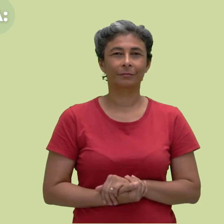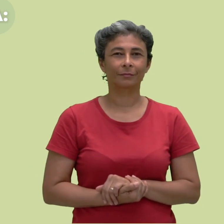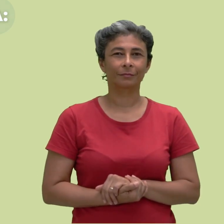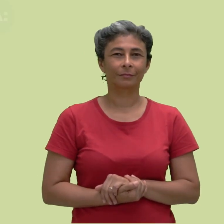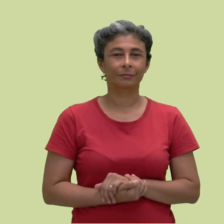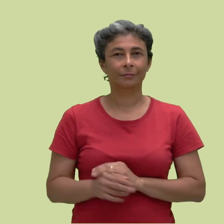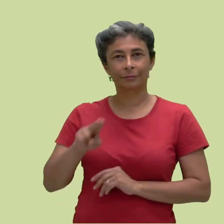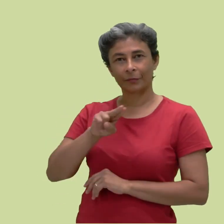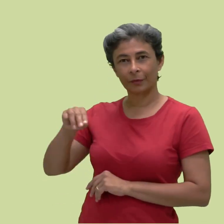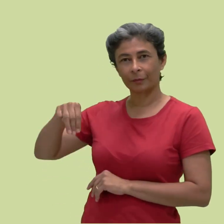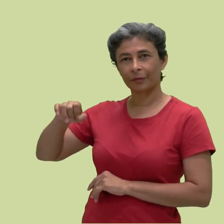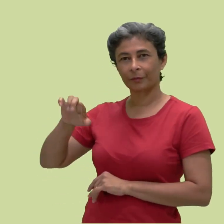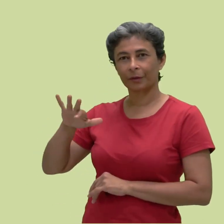Eu sou Maria Raquel